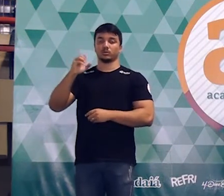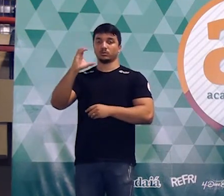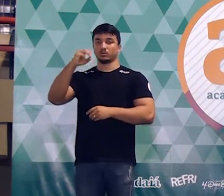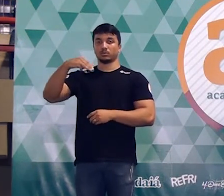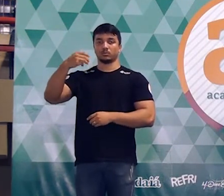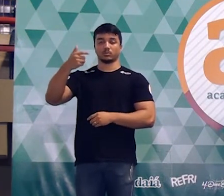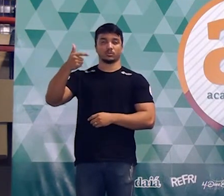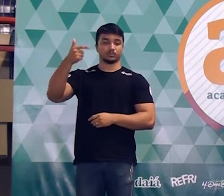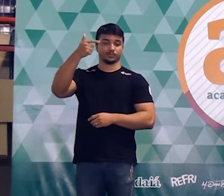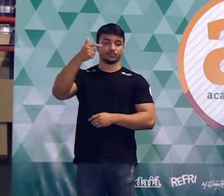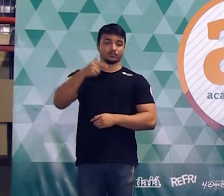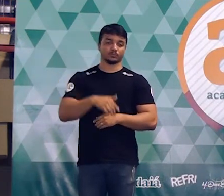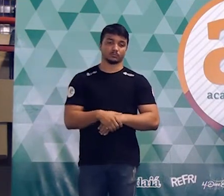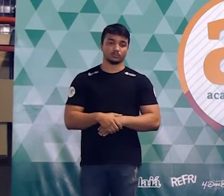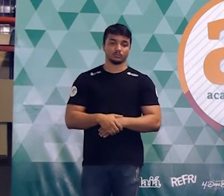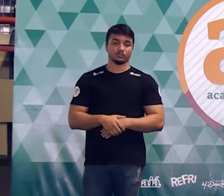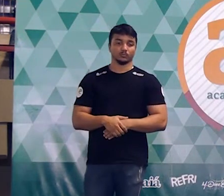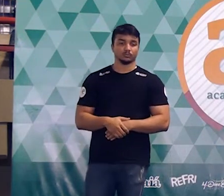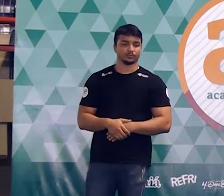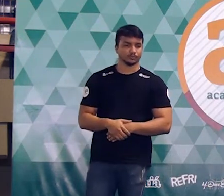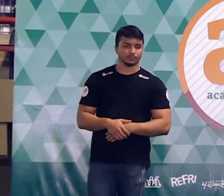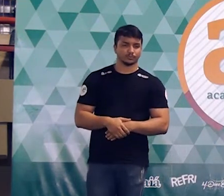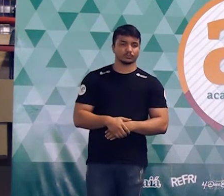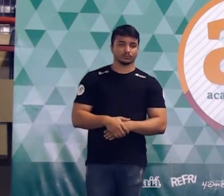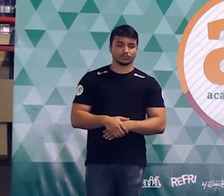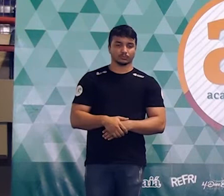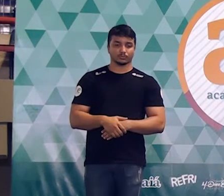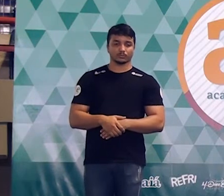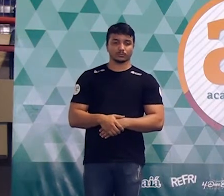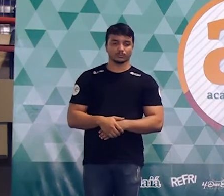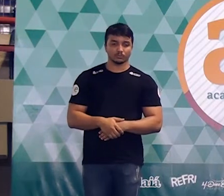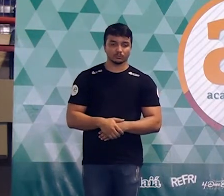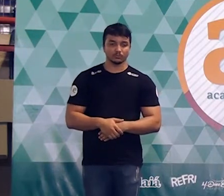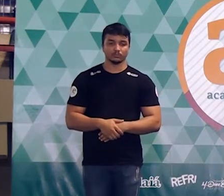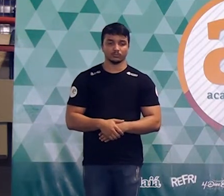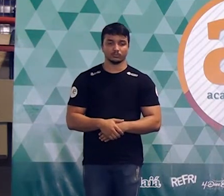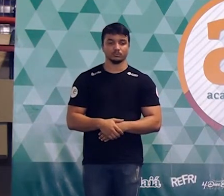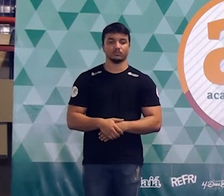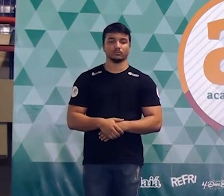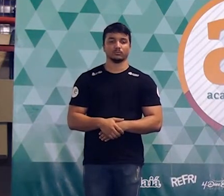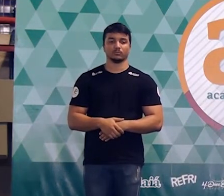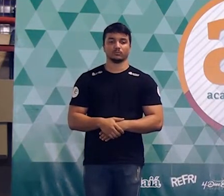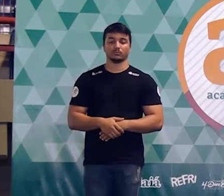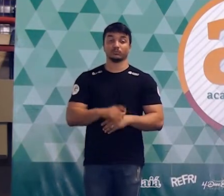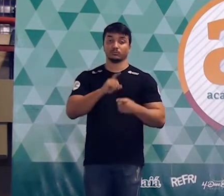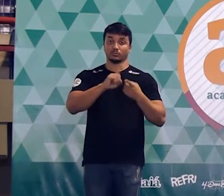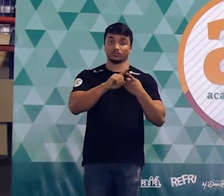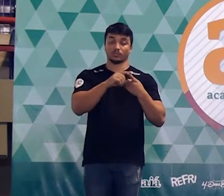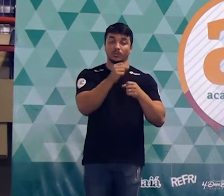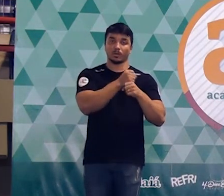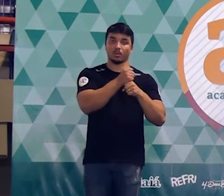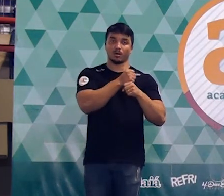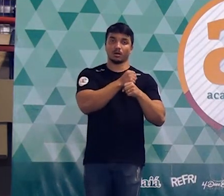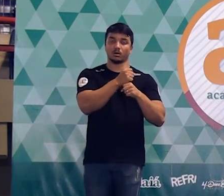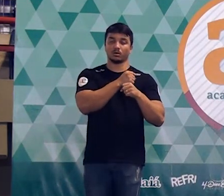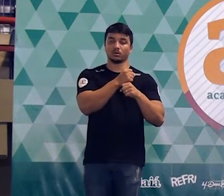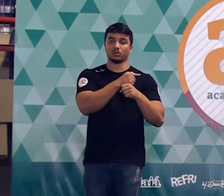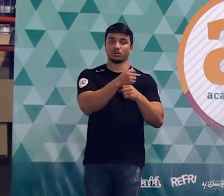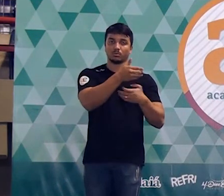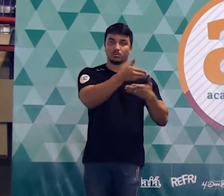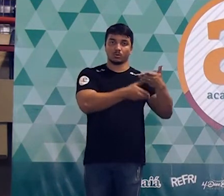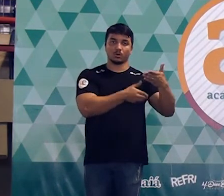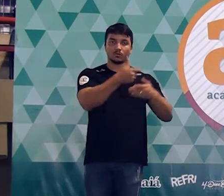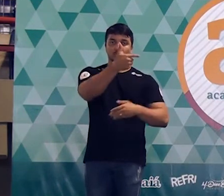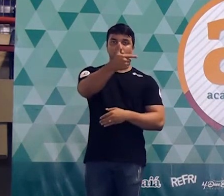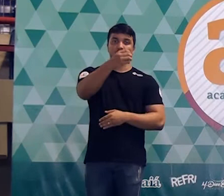quadrados. Tranquilo? Vamos para a próxima questão. Também do mesmo ano de 2015. Outra questão do mesmo